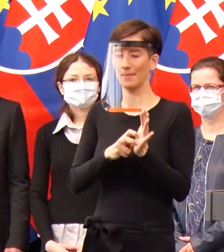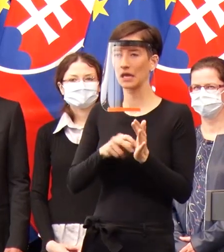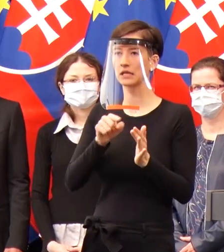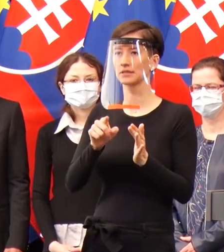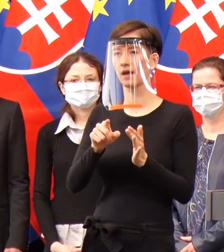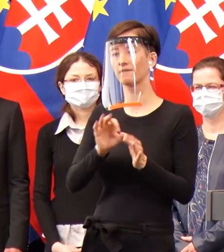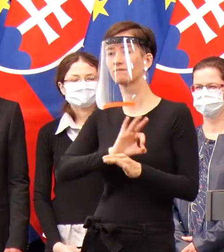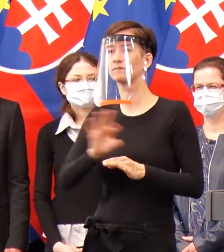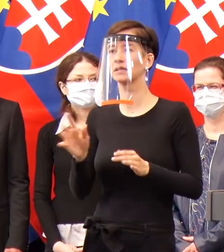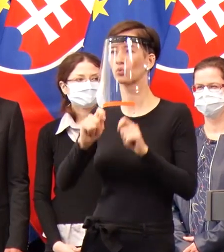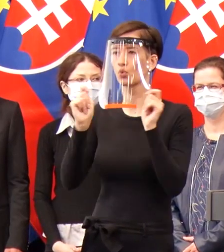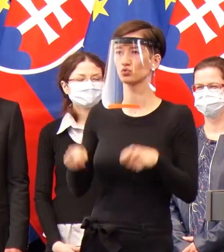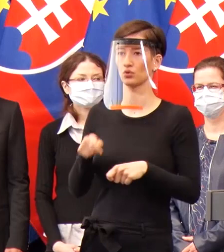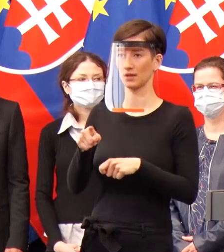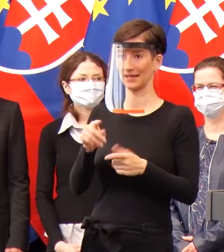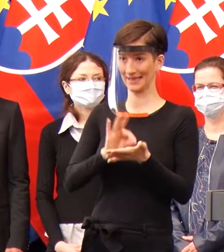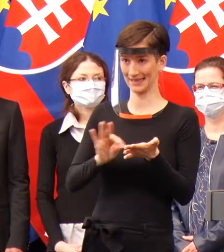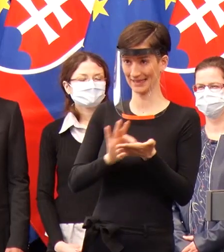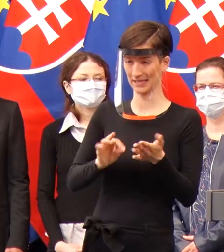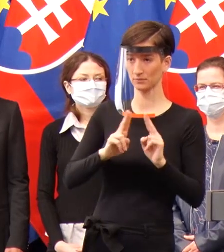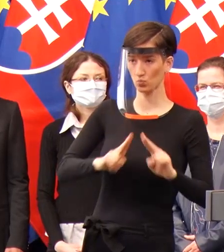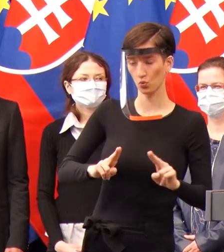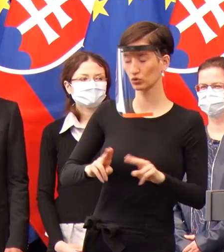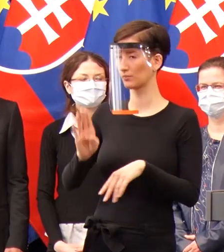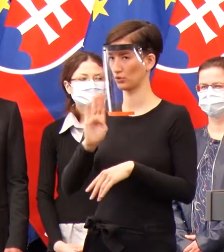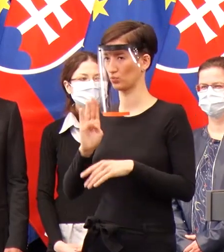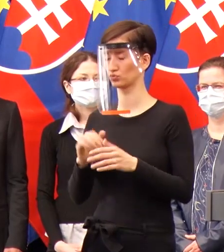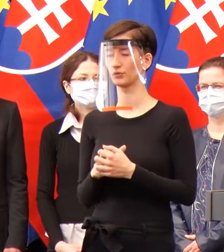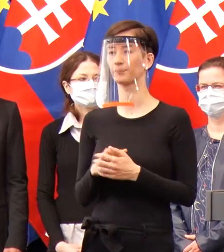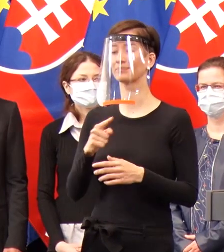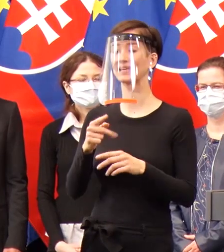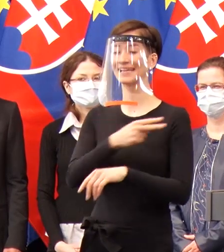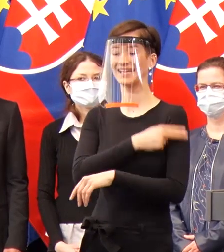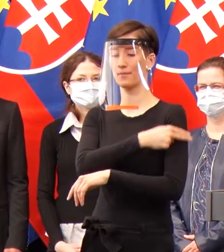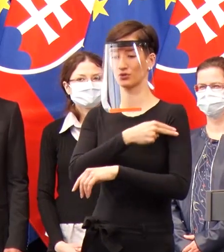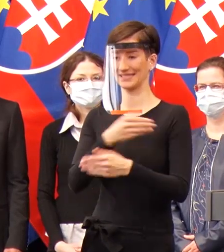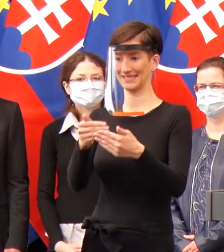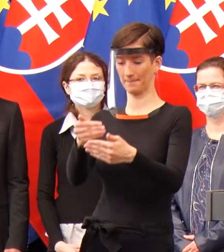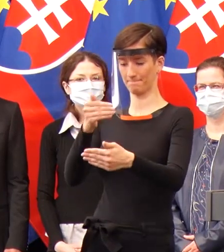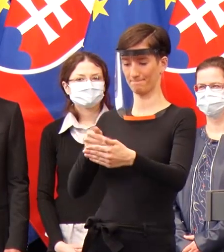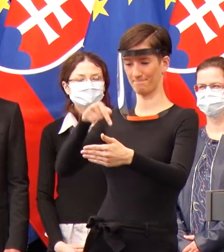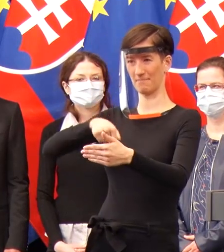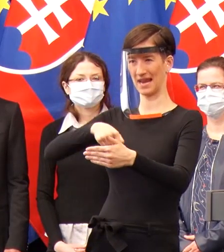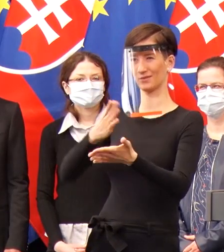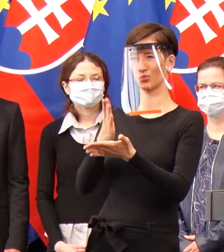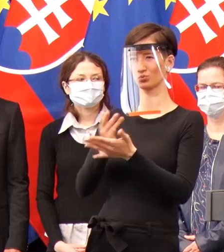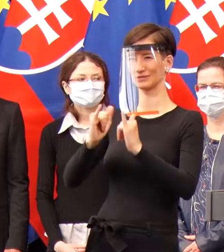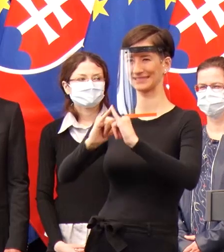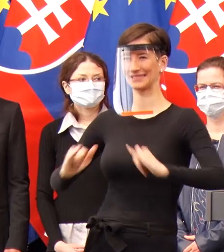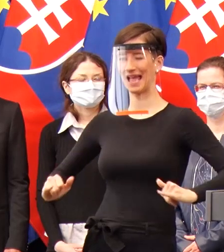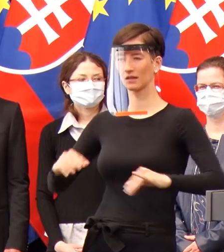testovaní. Rovnako sa pripravuje pred nemocnicami, sa pripravujú odberové miesta. Pripravujú sa aj